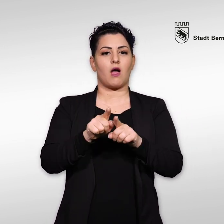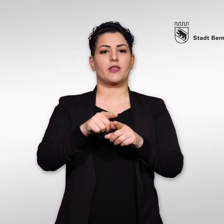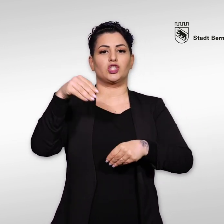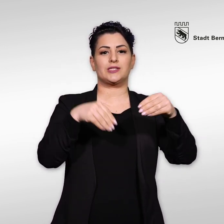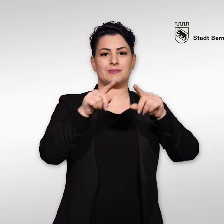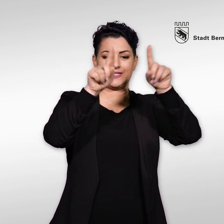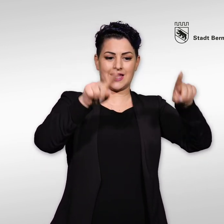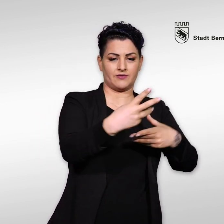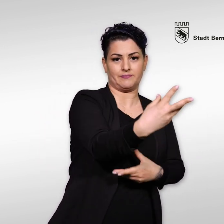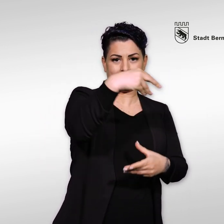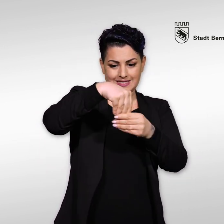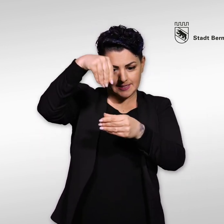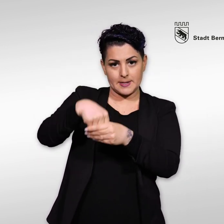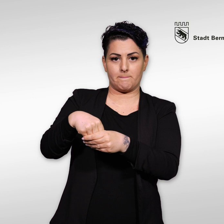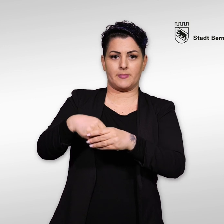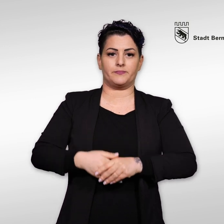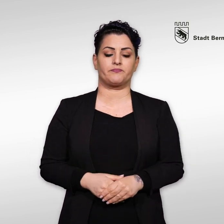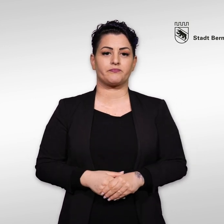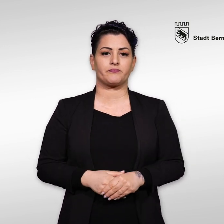Das Stimmkuvert ist das kleinere Kuvert mit den Löchern.